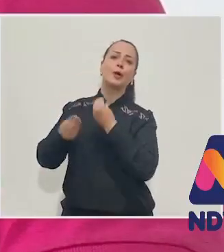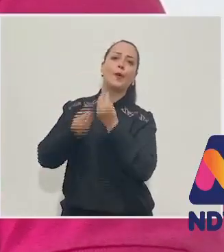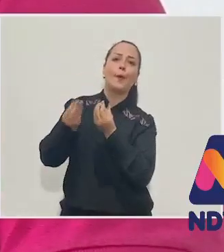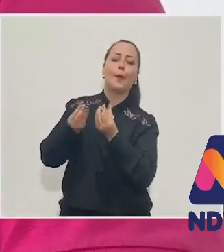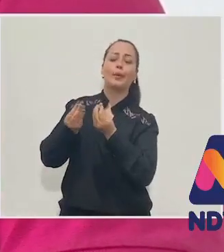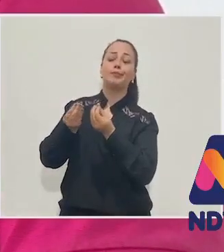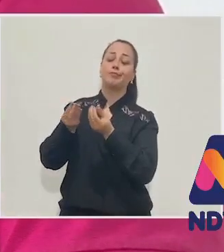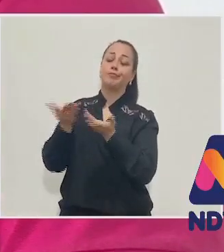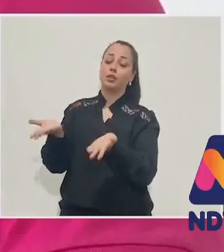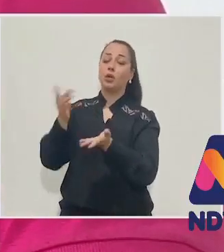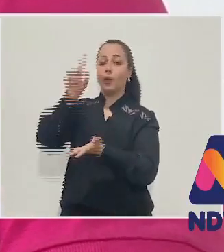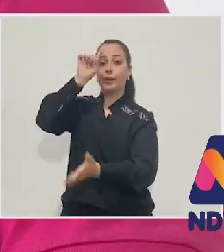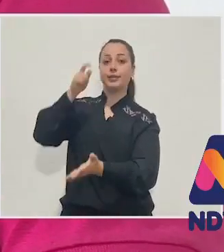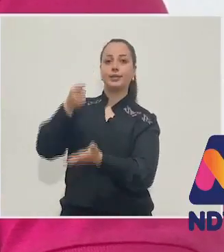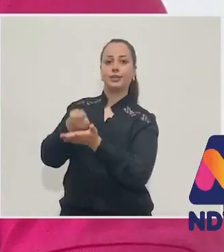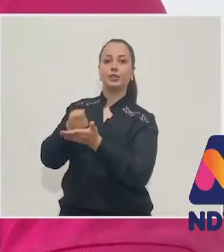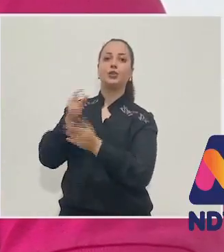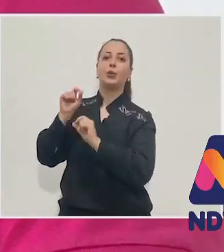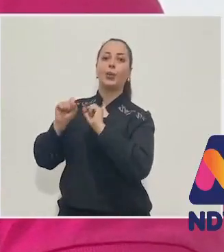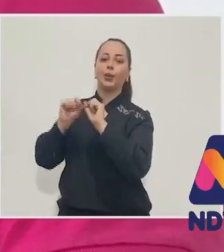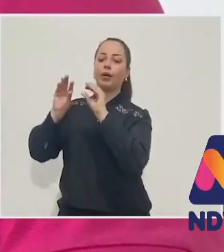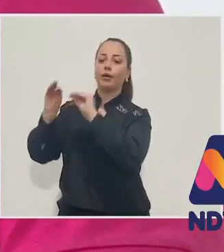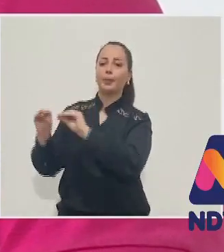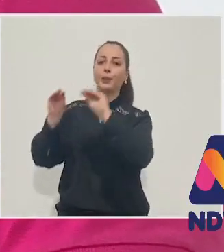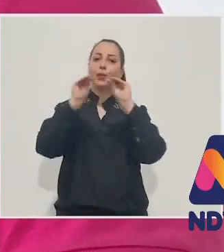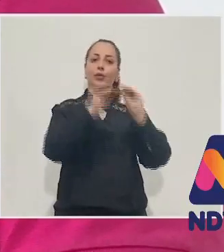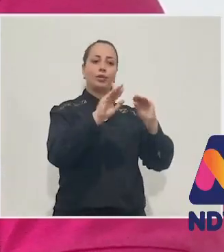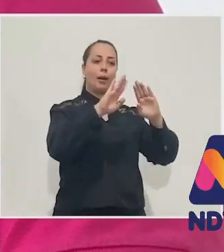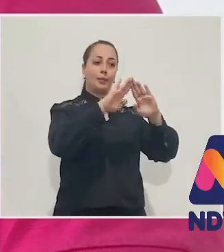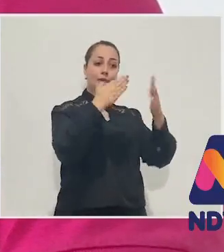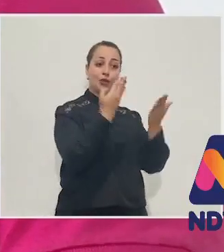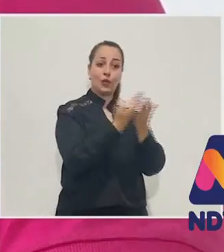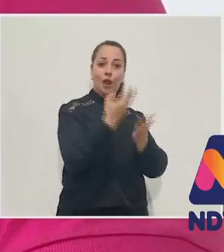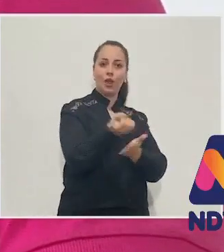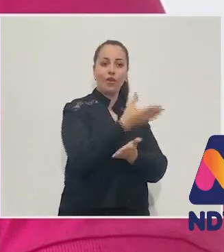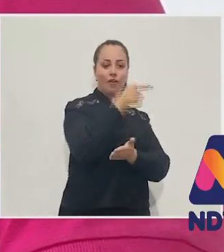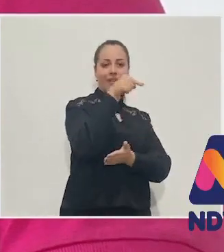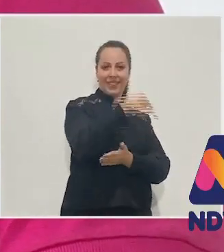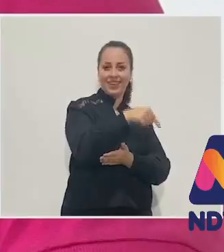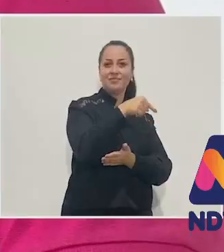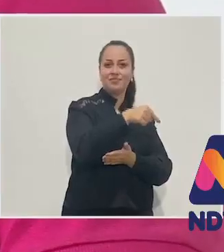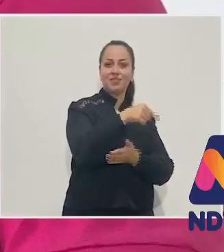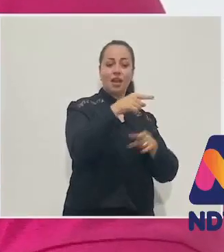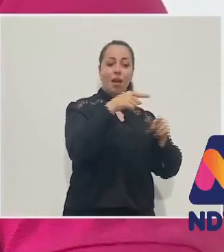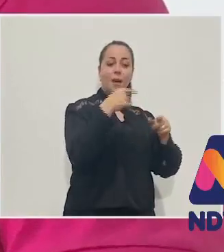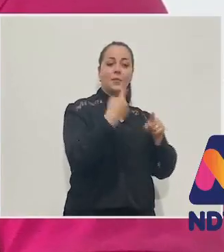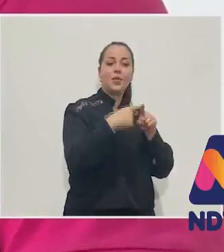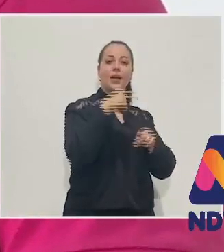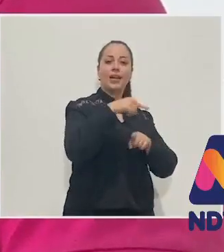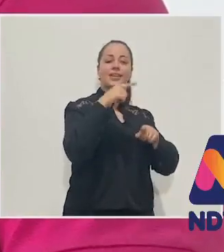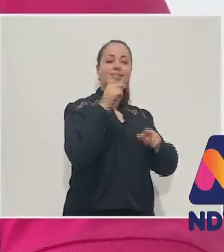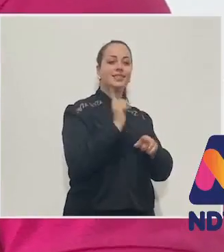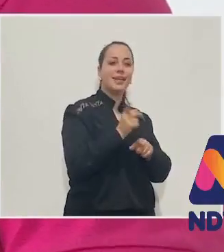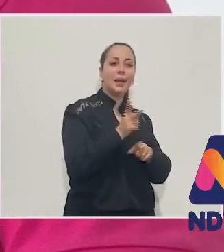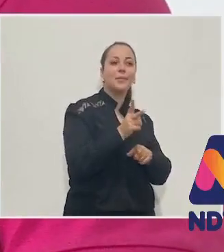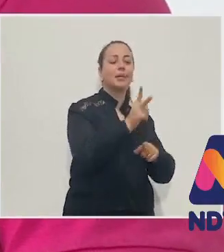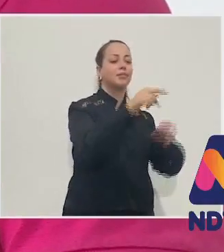subir a escada e tal. Aí, eu tive que transferir aqui para esse colégio que eu pensei, aqui não tem como eles colocar